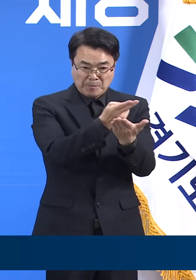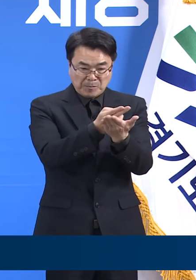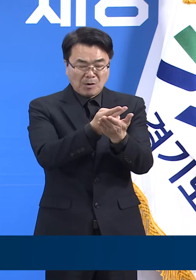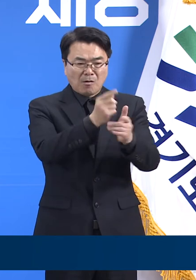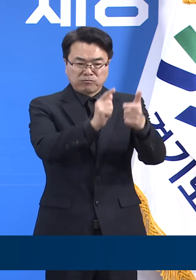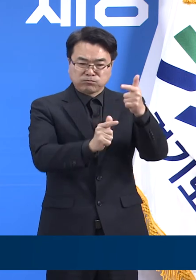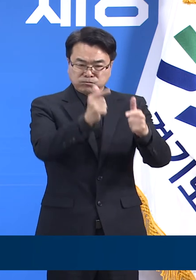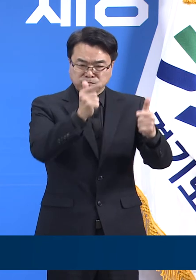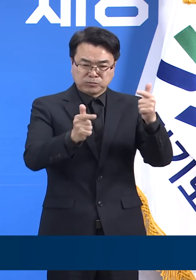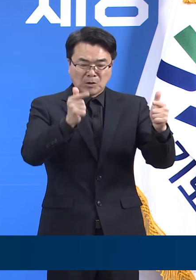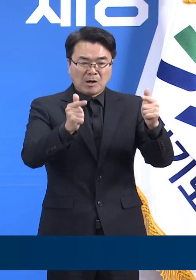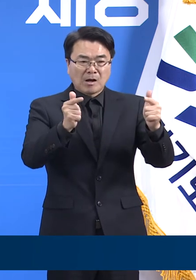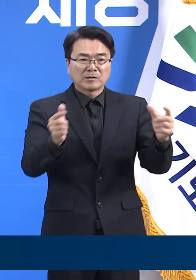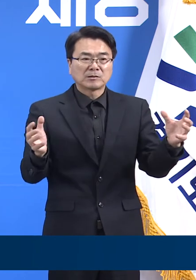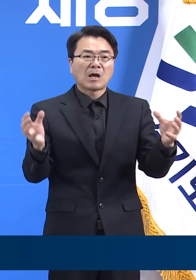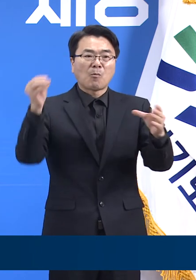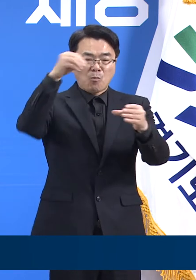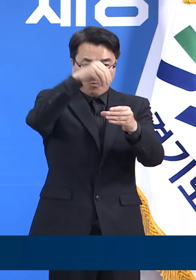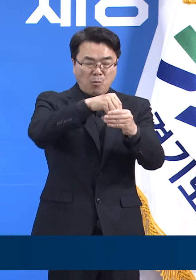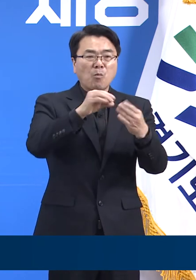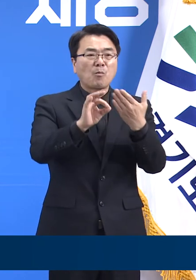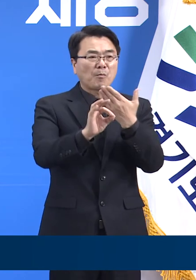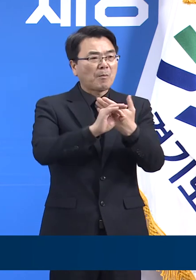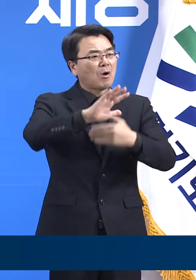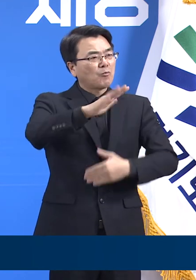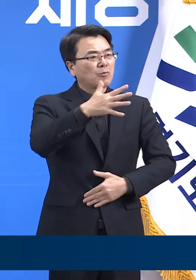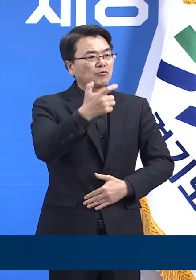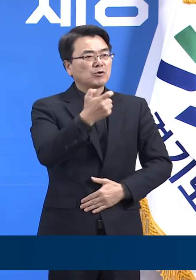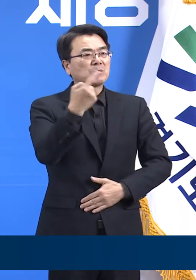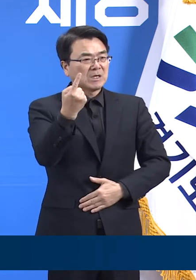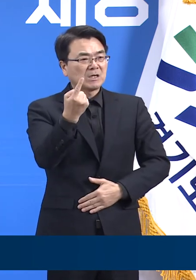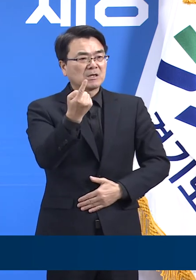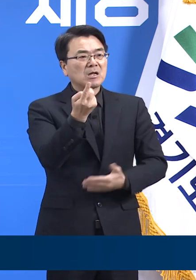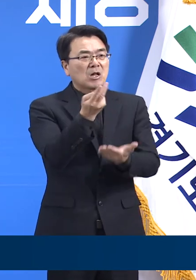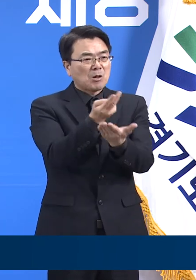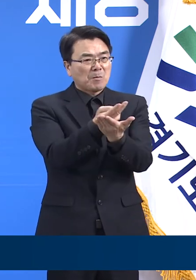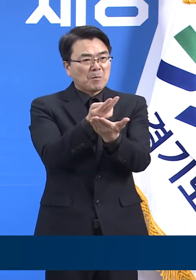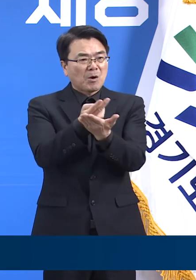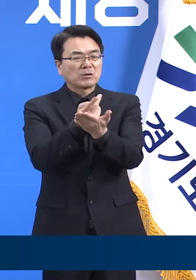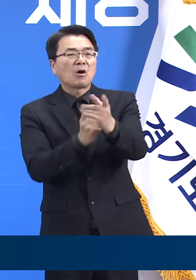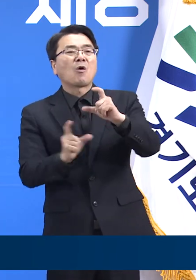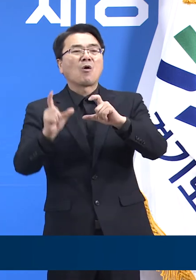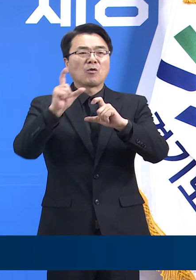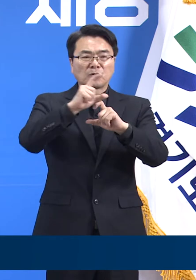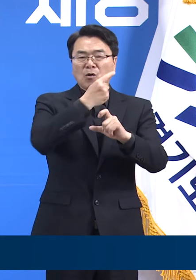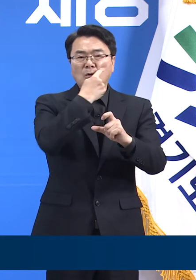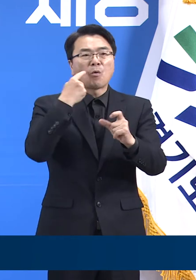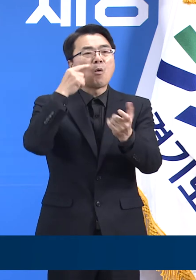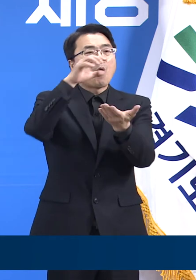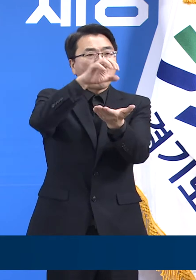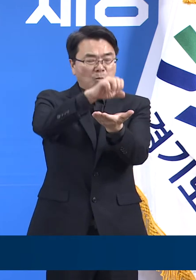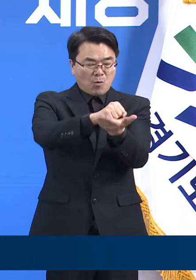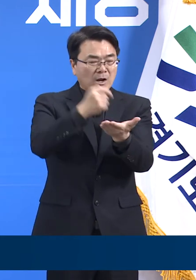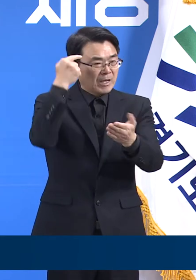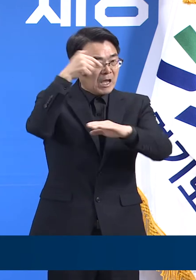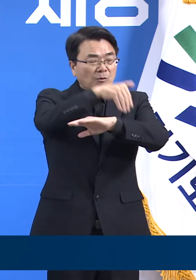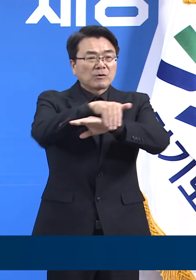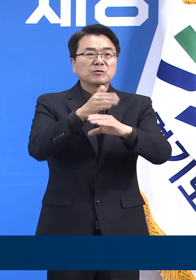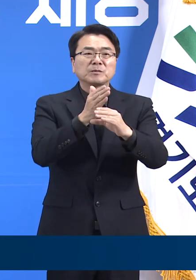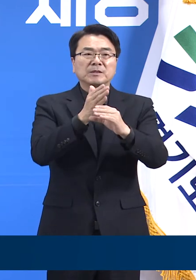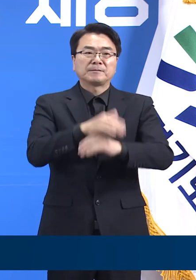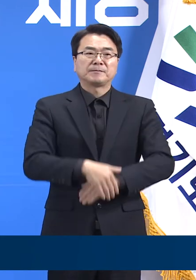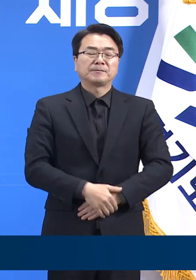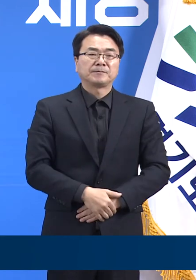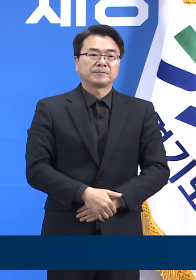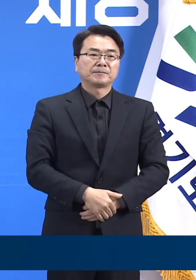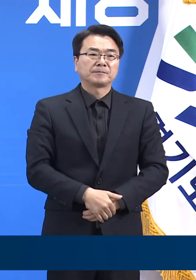중증 110병상 등 총 961병상을 추가적으로 확보할 계획입니다. 이번 주에는 남양주